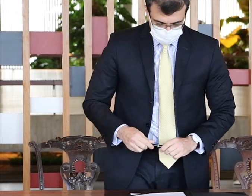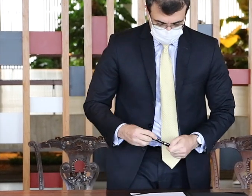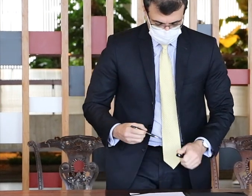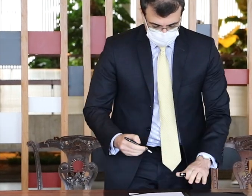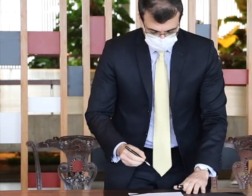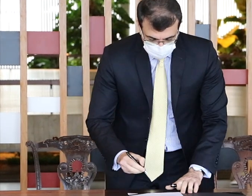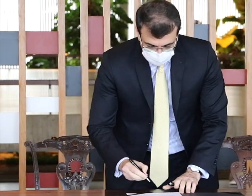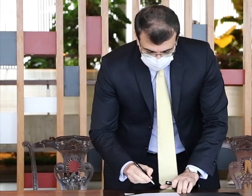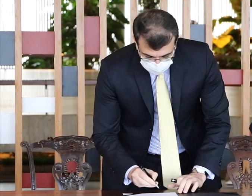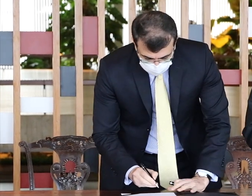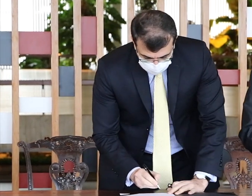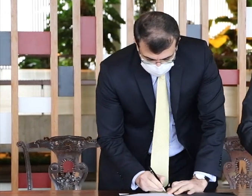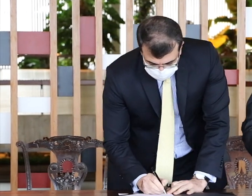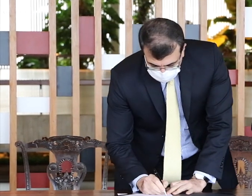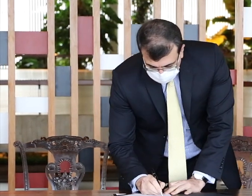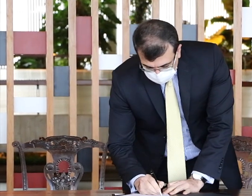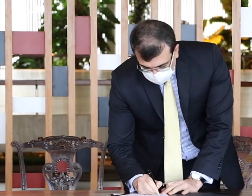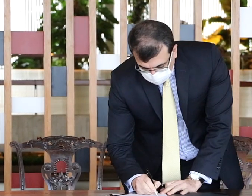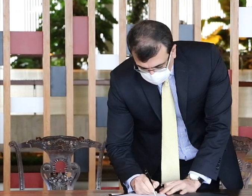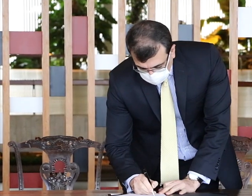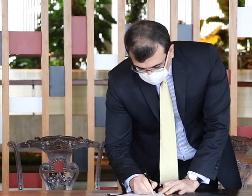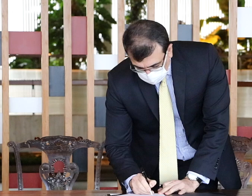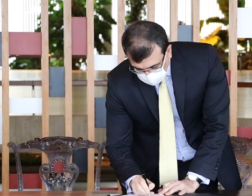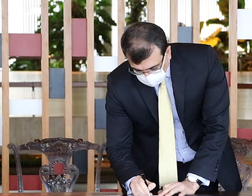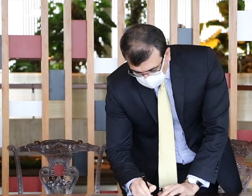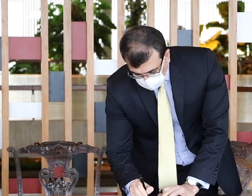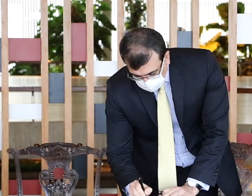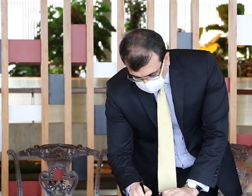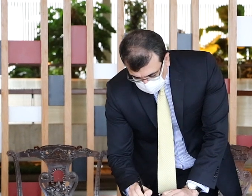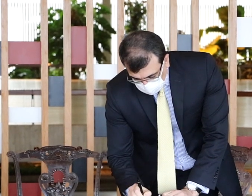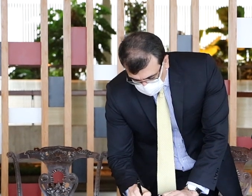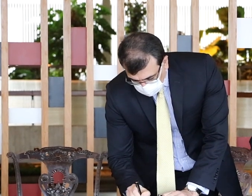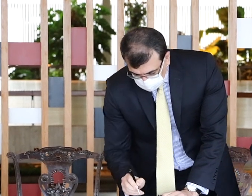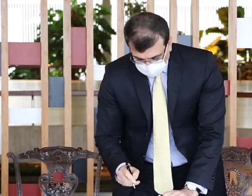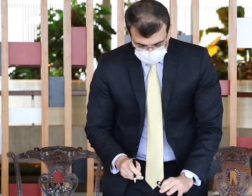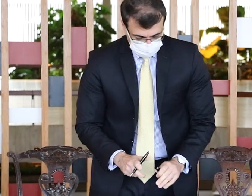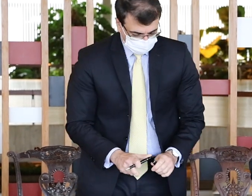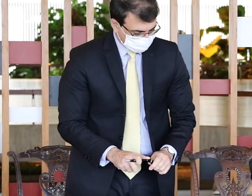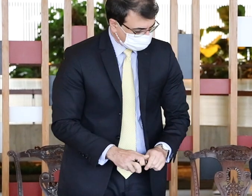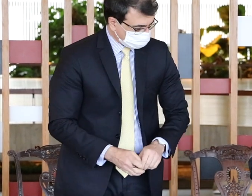O Ministro de Estado de Minas e Energia, Bento Costa Lima de Albuquerque, Júnior.